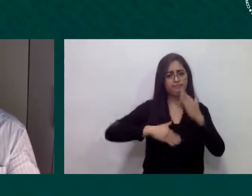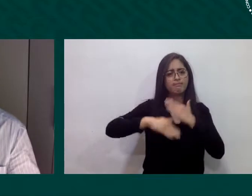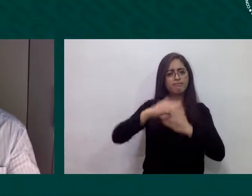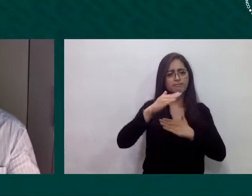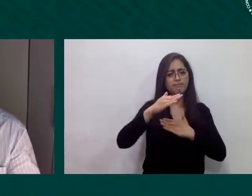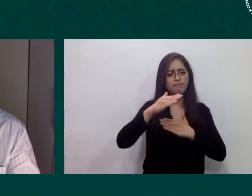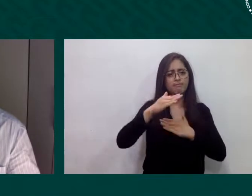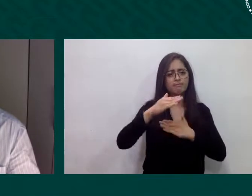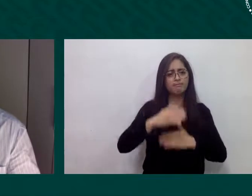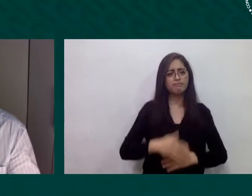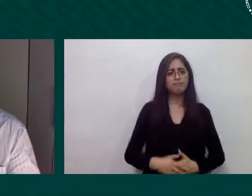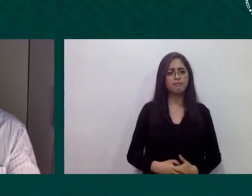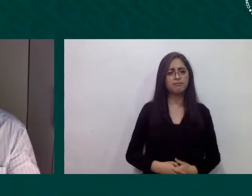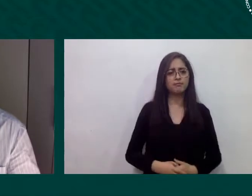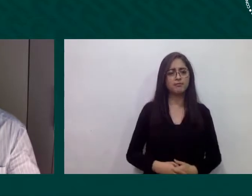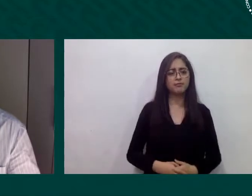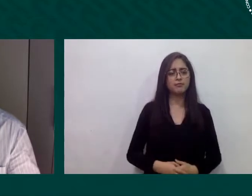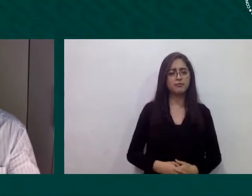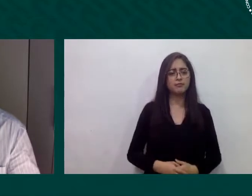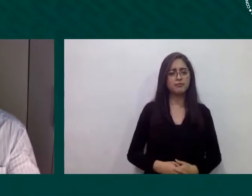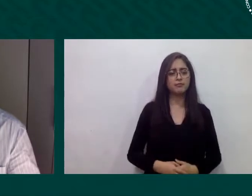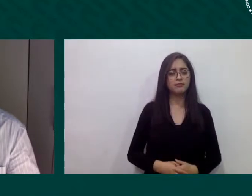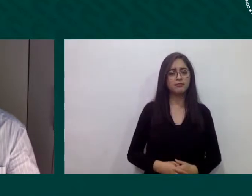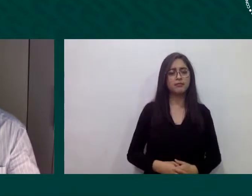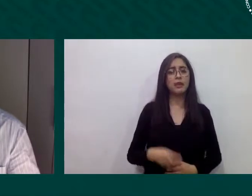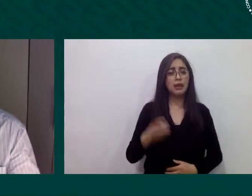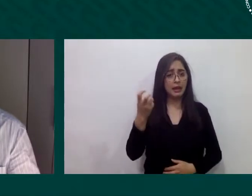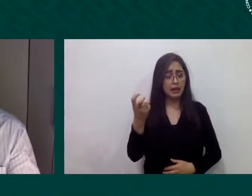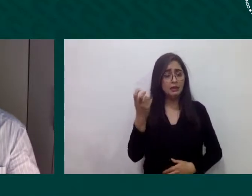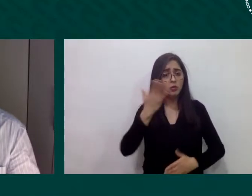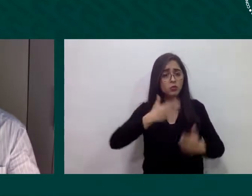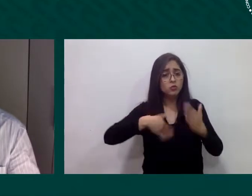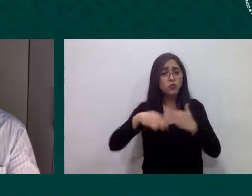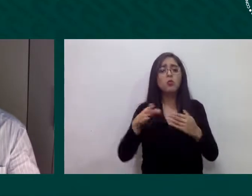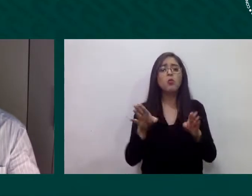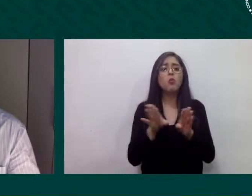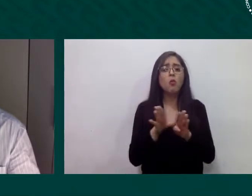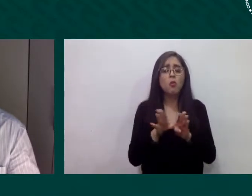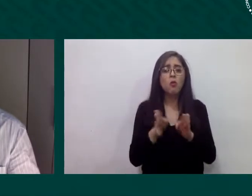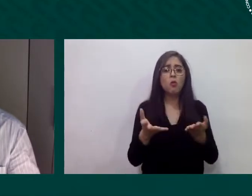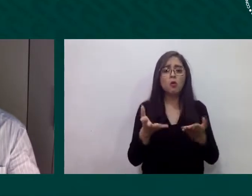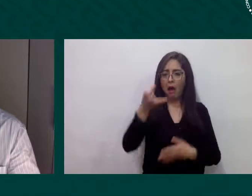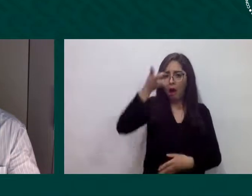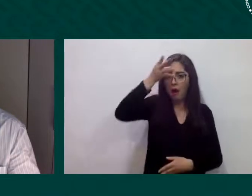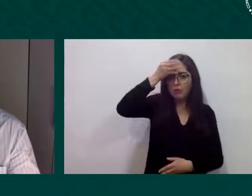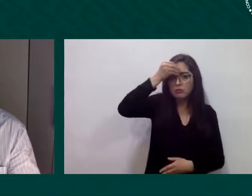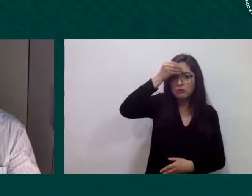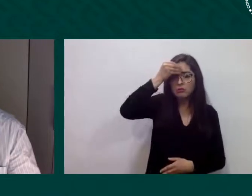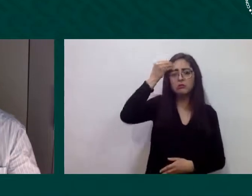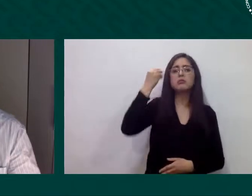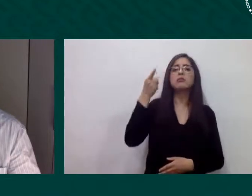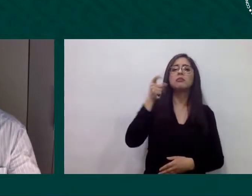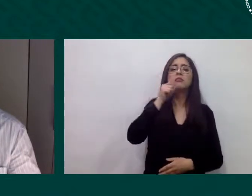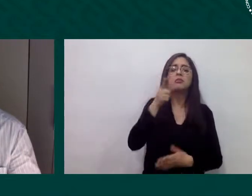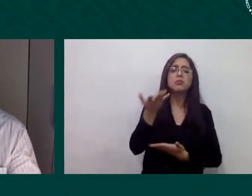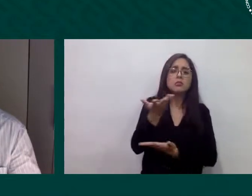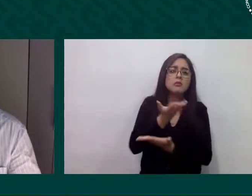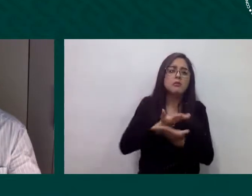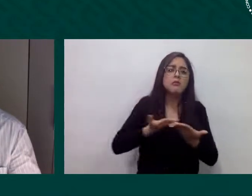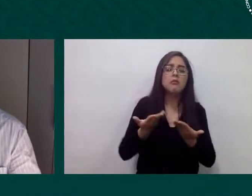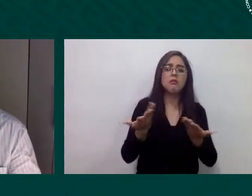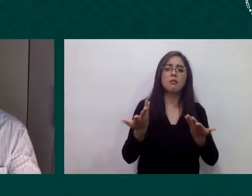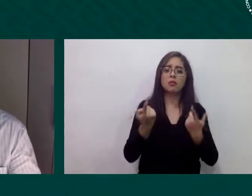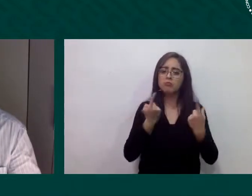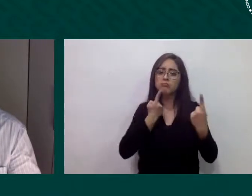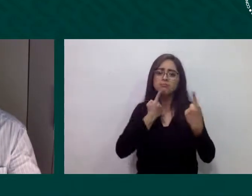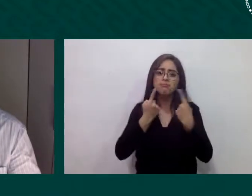aprendizaje del intercambio el refuerzo de diálogo con otros niveles de gobierno y de la